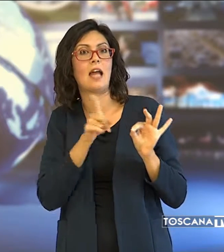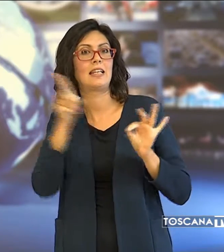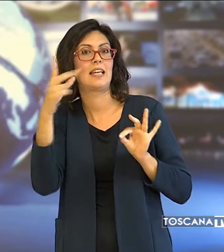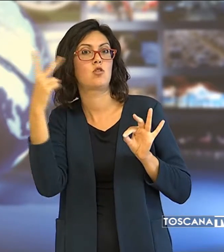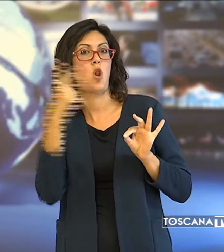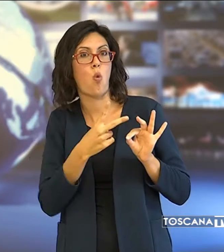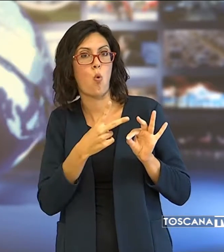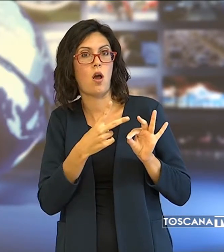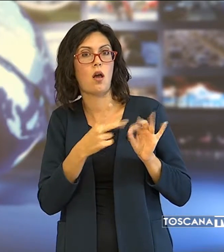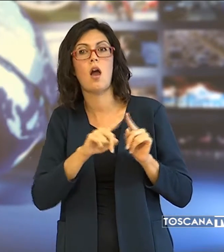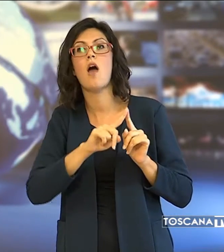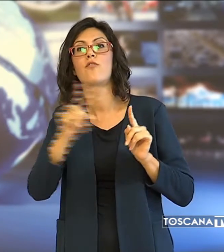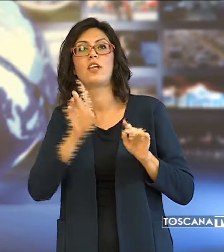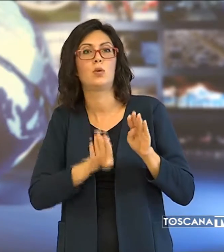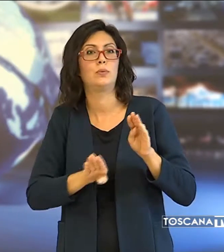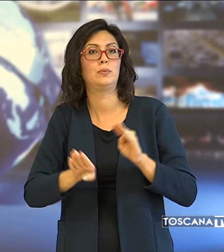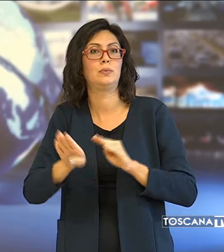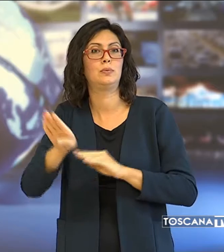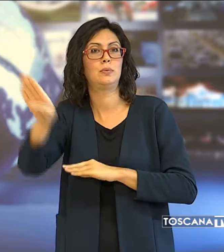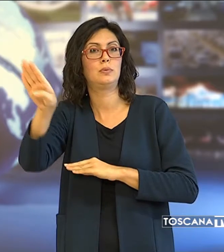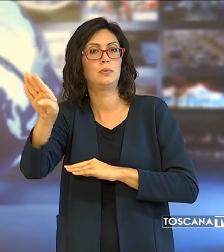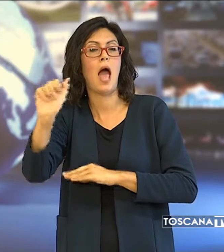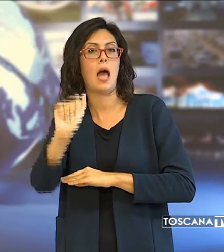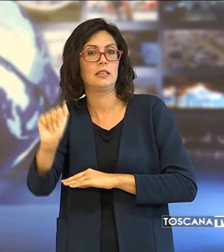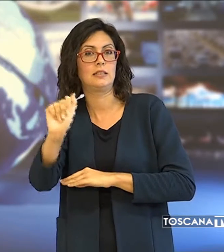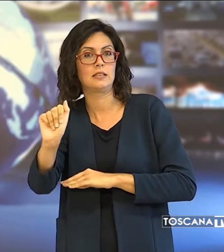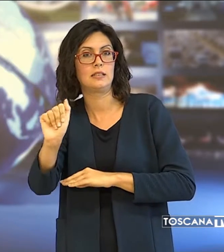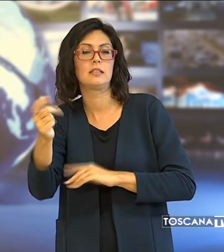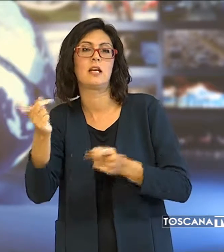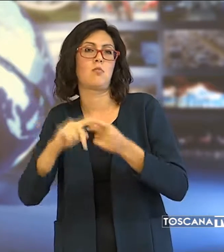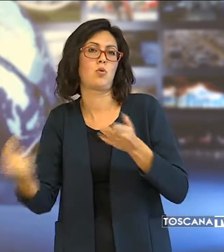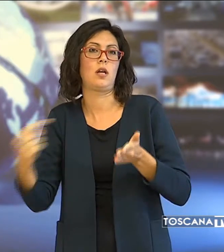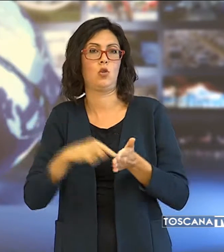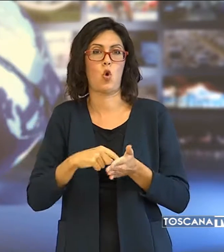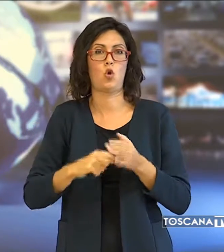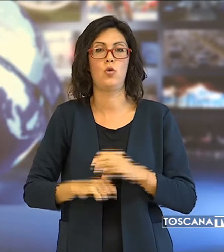Lucca fino alla salita di Arsina e Ritorno.